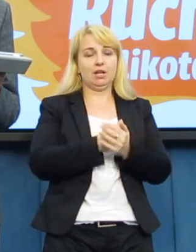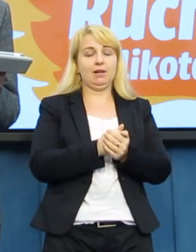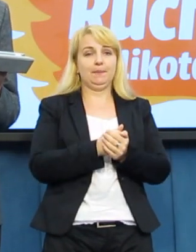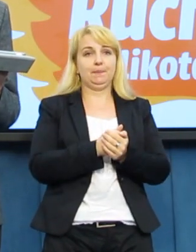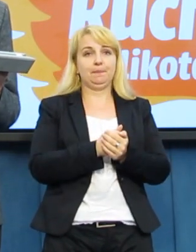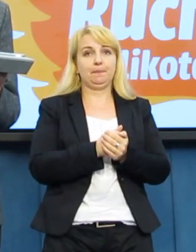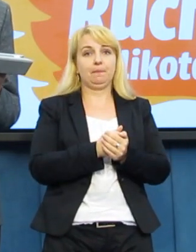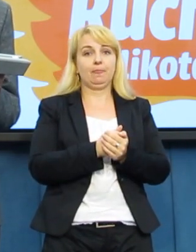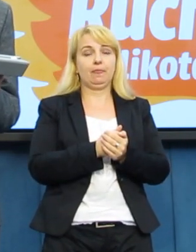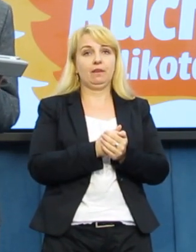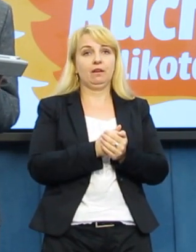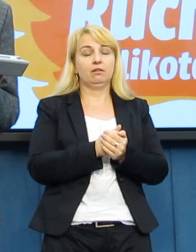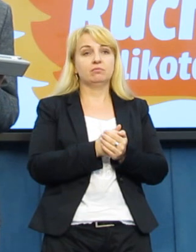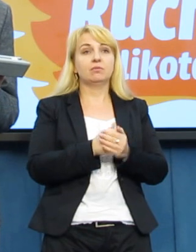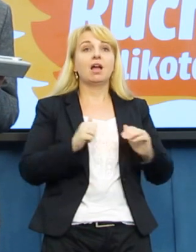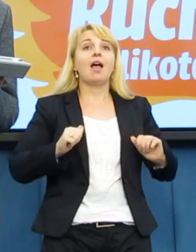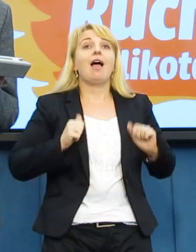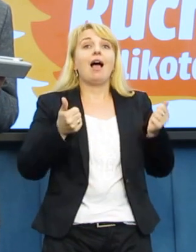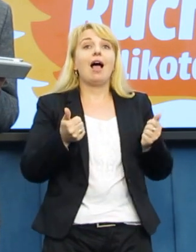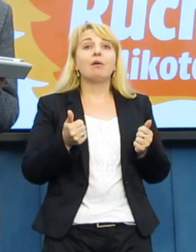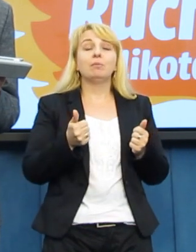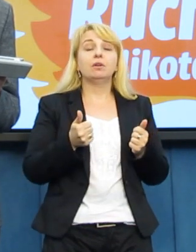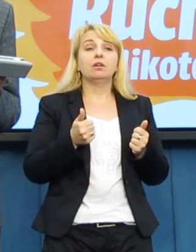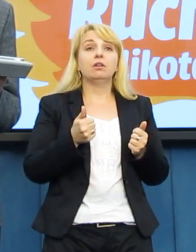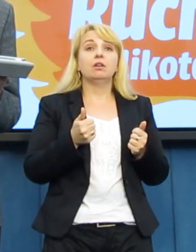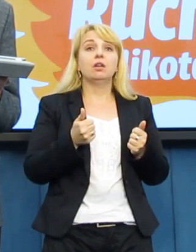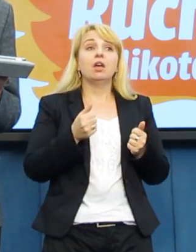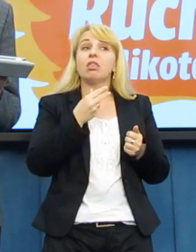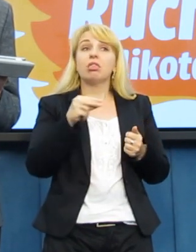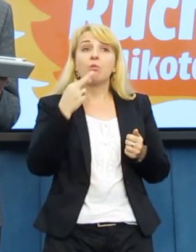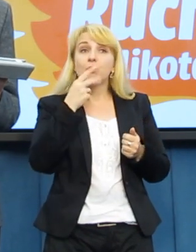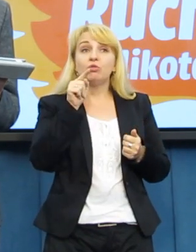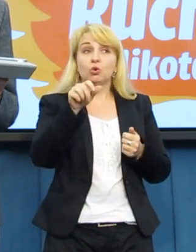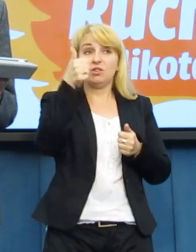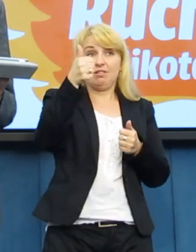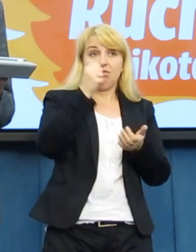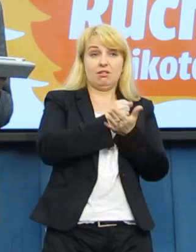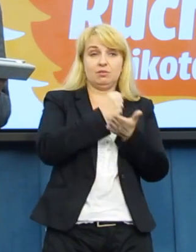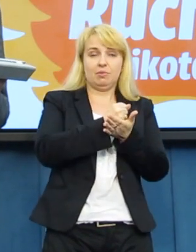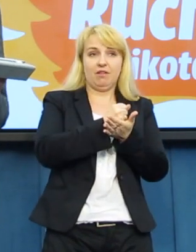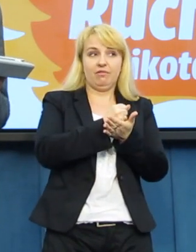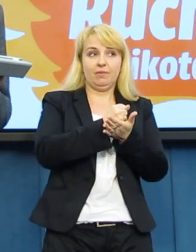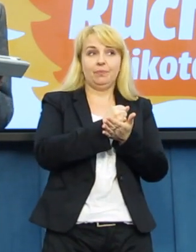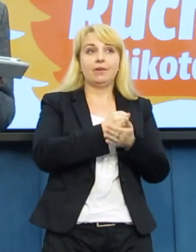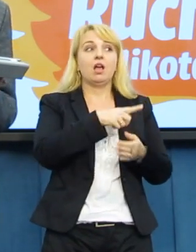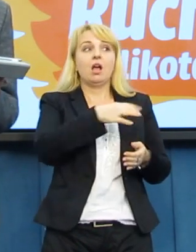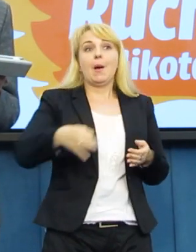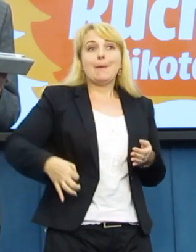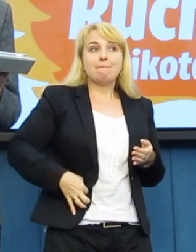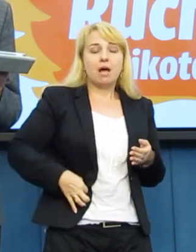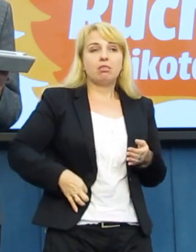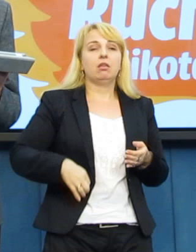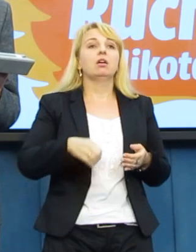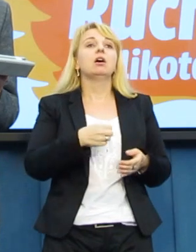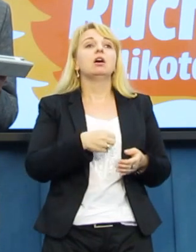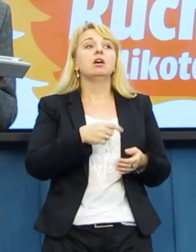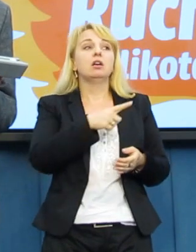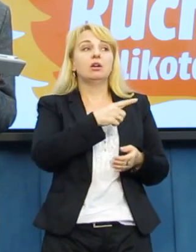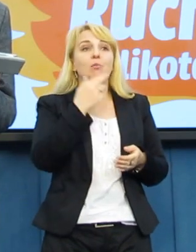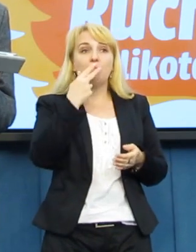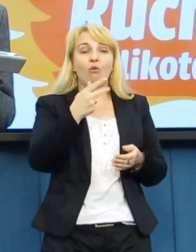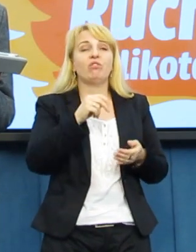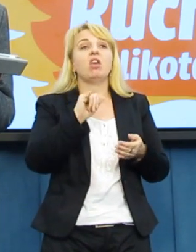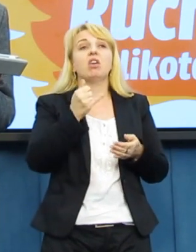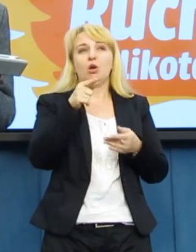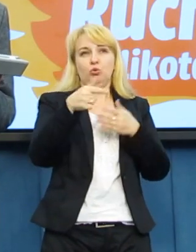A żeby nie było, że jest to jedna lokalna sprawa, to jeszcze przewodniczący Artur Demski powie,